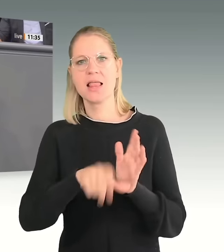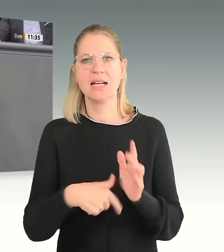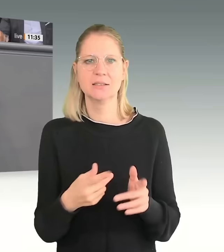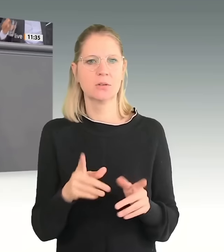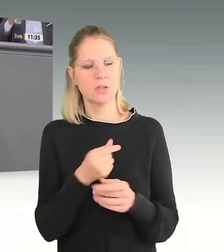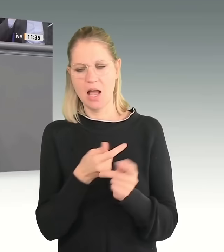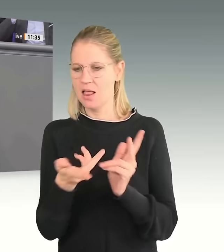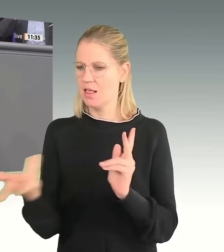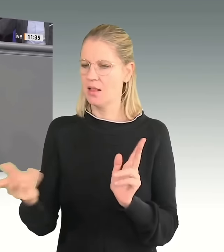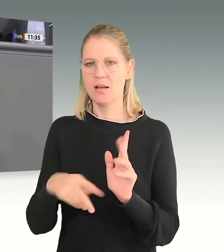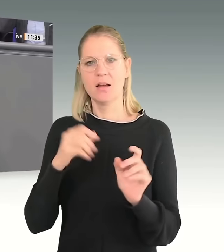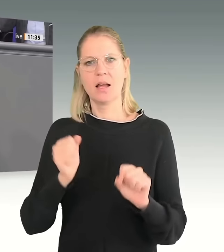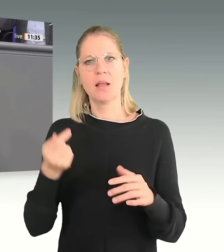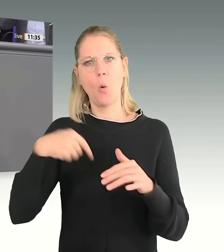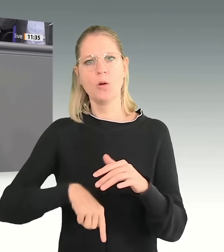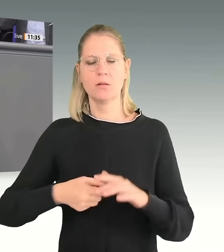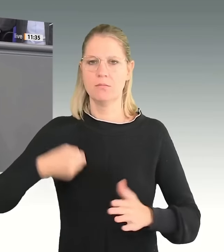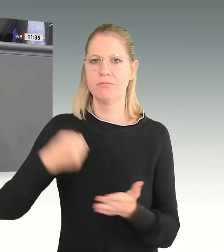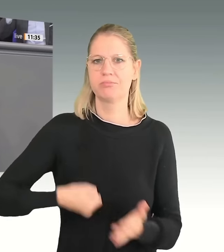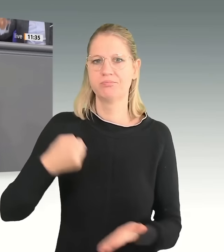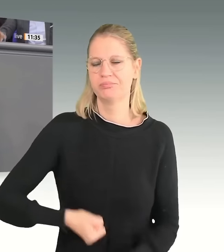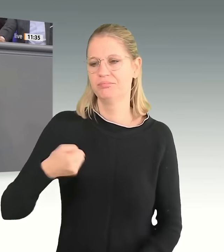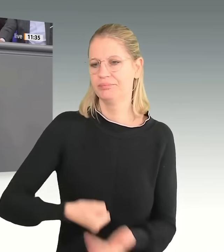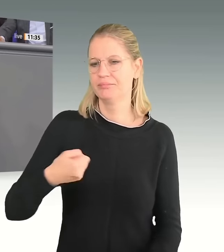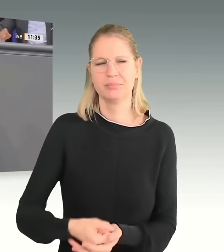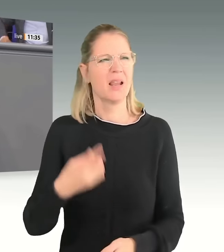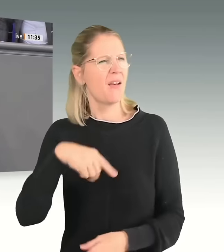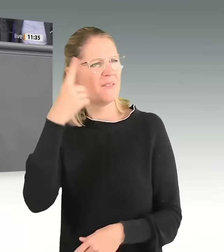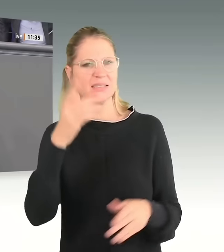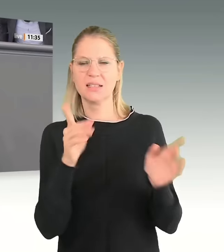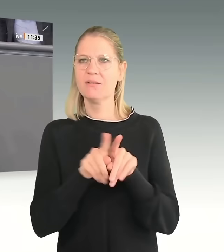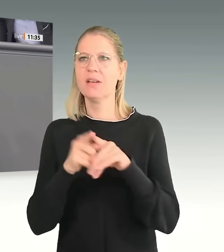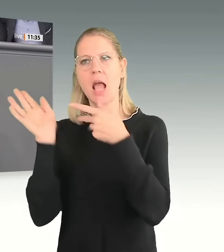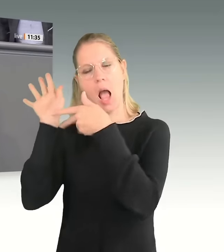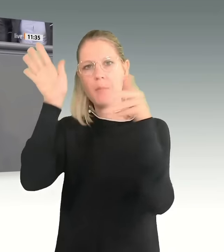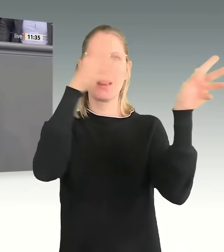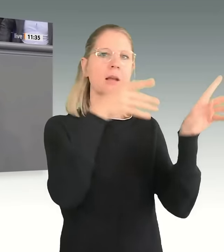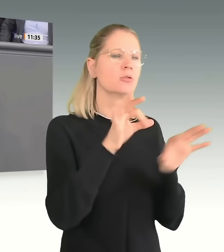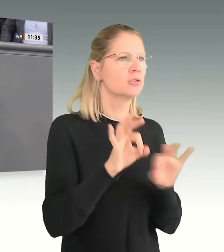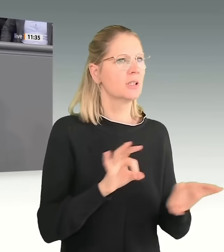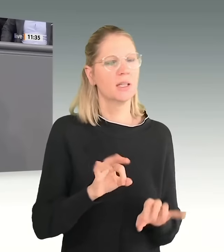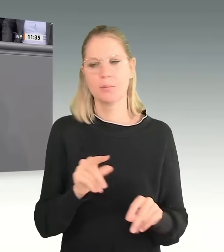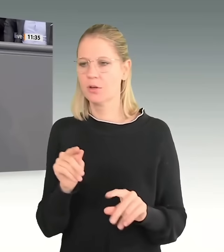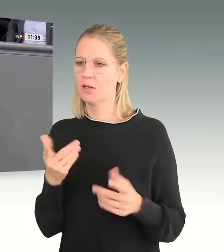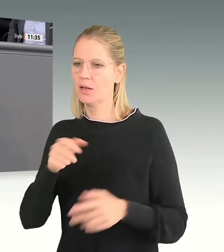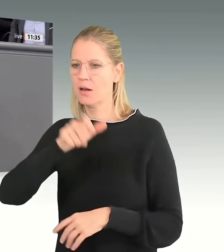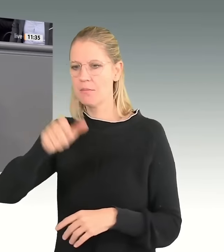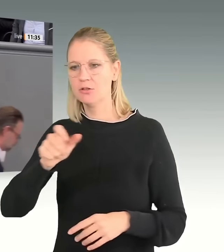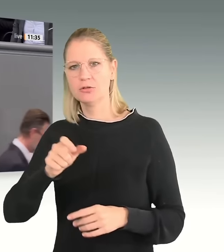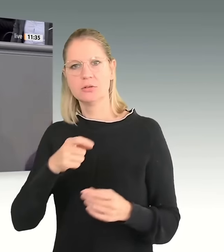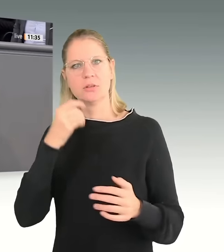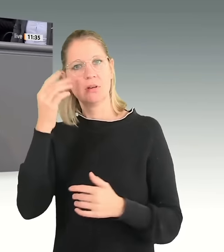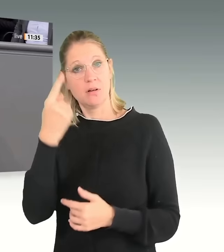hauen kann. Ich frage mich aber, ob das nicht eine Ablenkungsstrategie einfach ist, von da, wo man eigentlich den Sorgen der Menschen auch begegnen könnte.